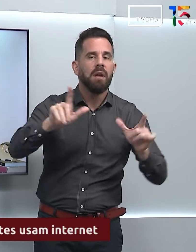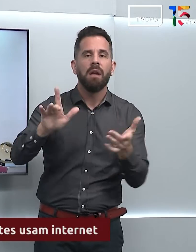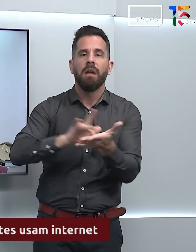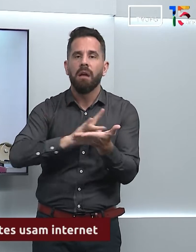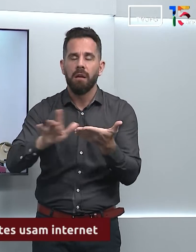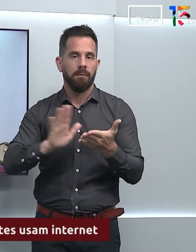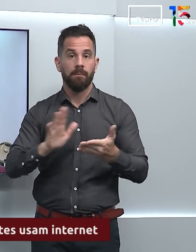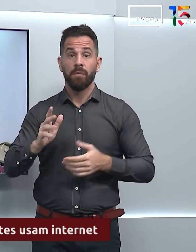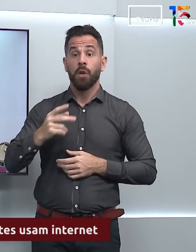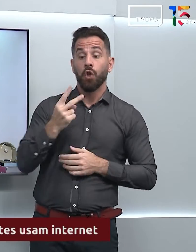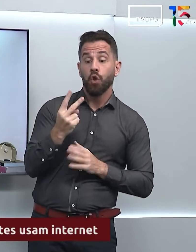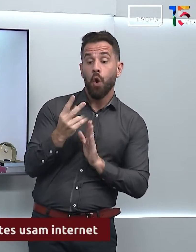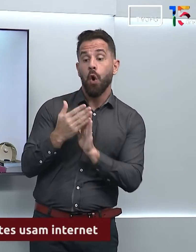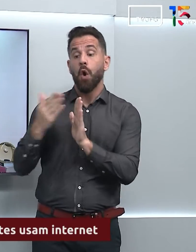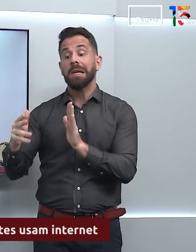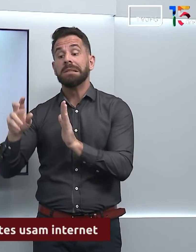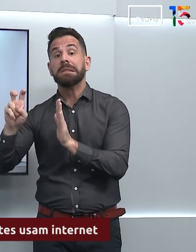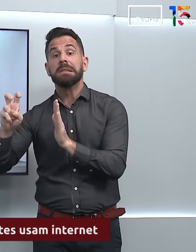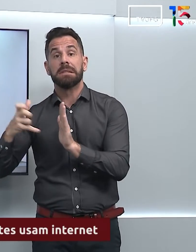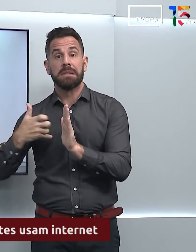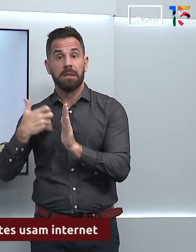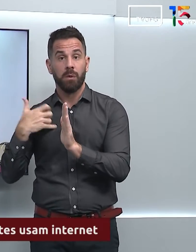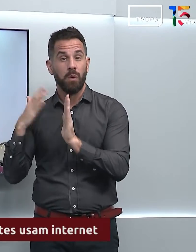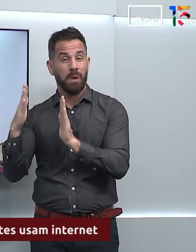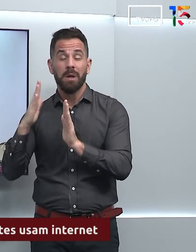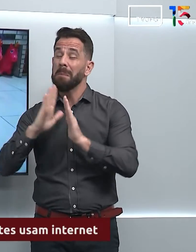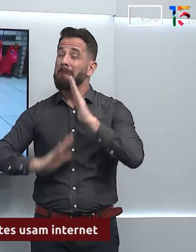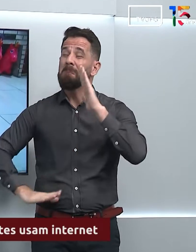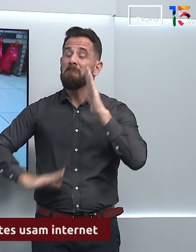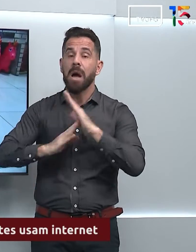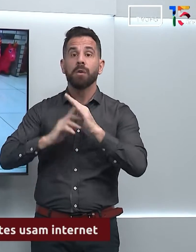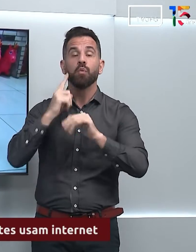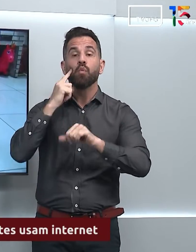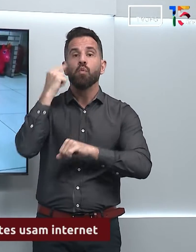expostas no máximo até uma hora diária.